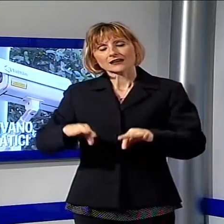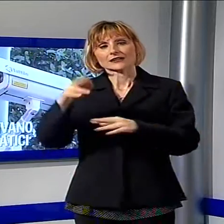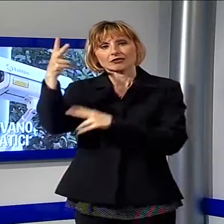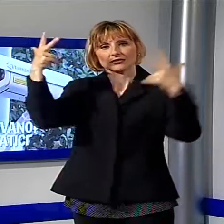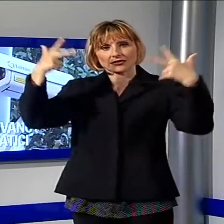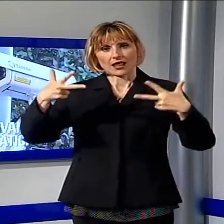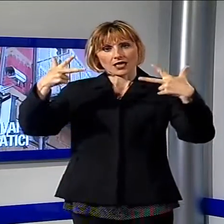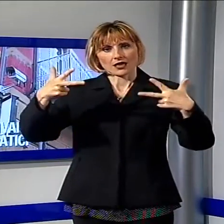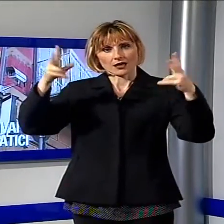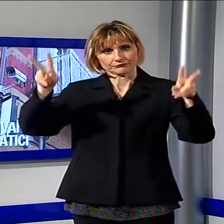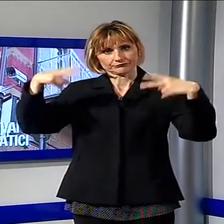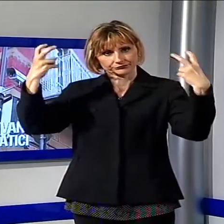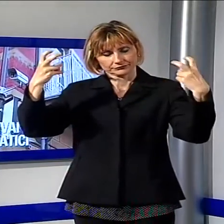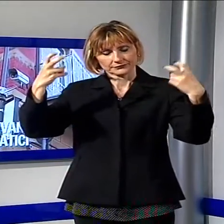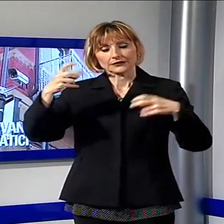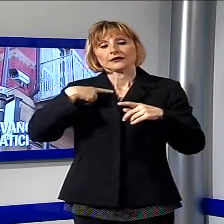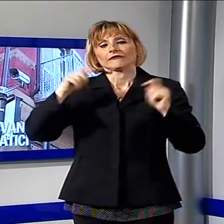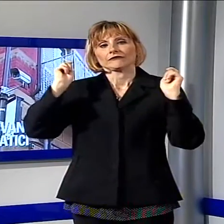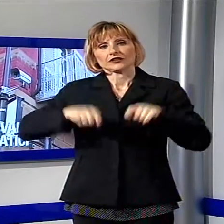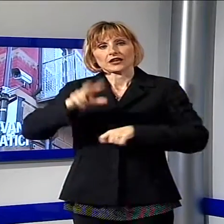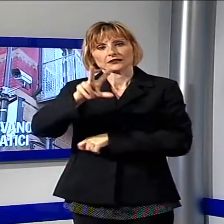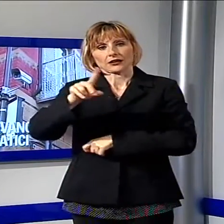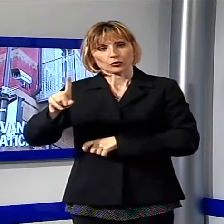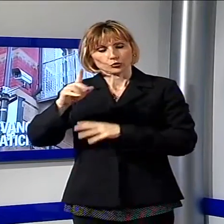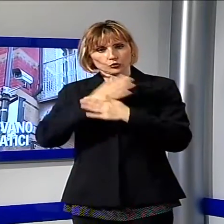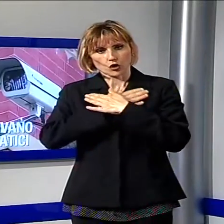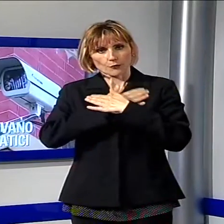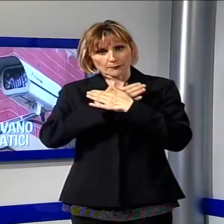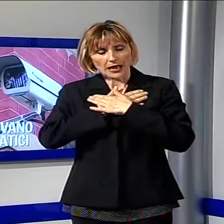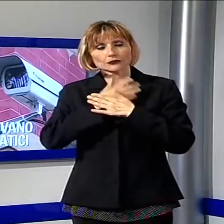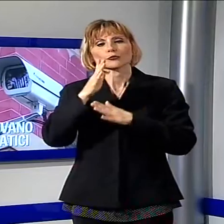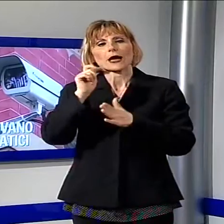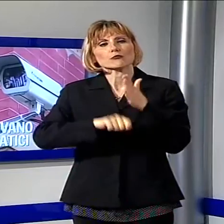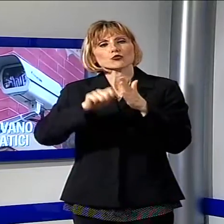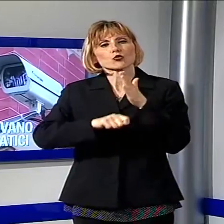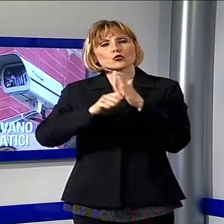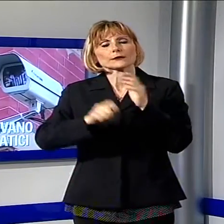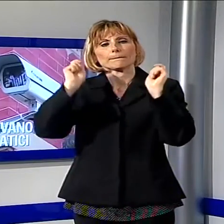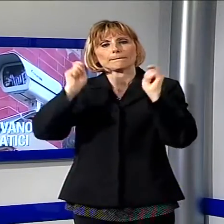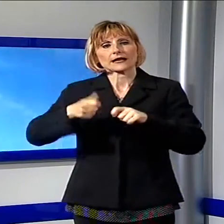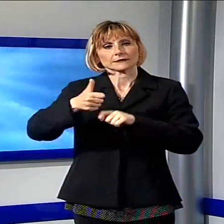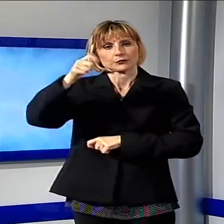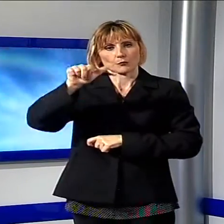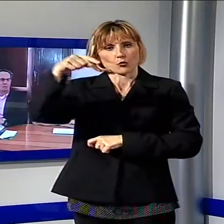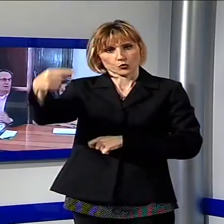entreranno in funzione il 31 maggio, ma le sanzioni per le eventuali infrazioni scatteranno dal 1 luglio.